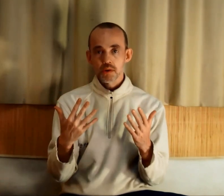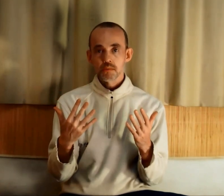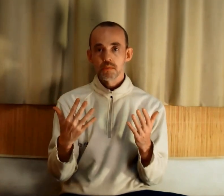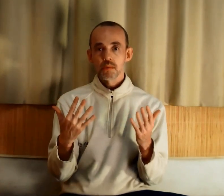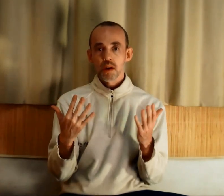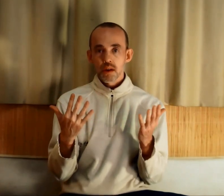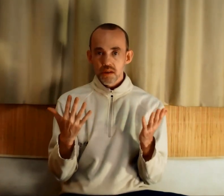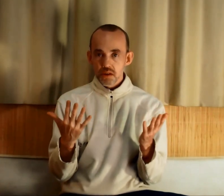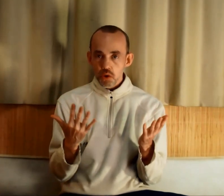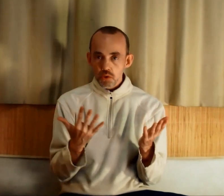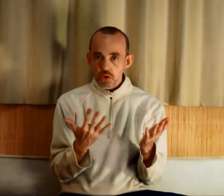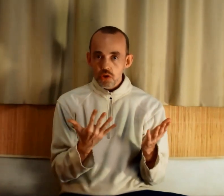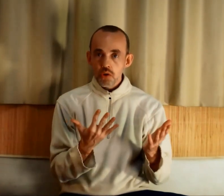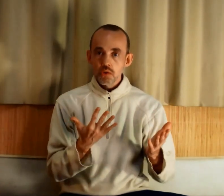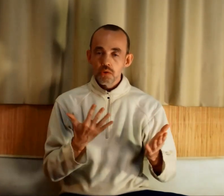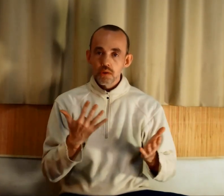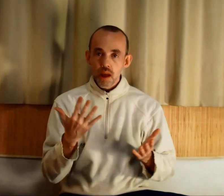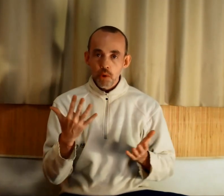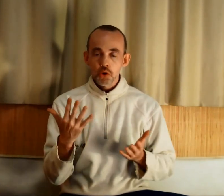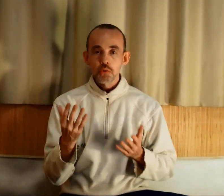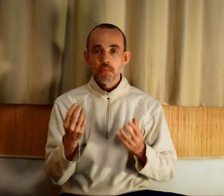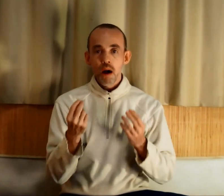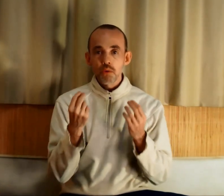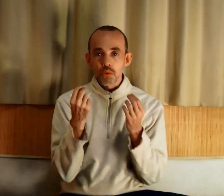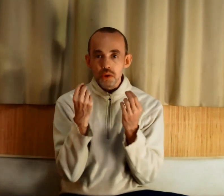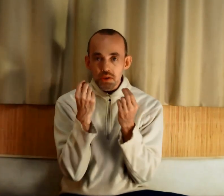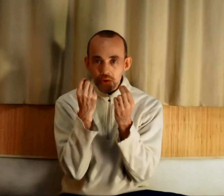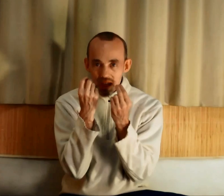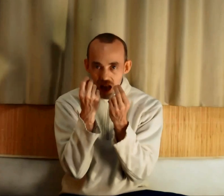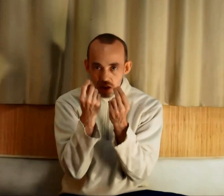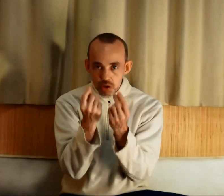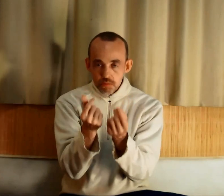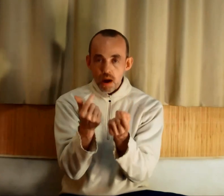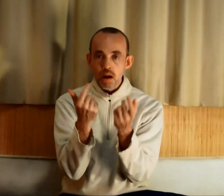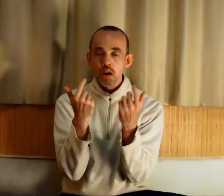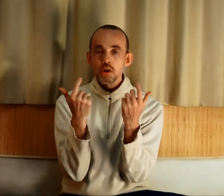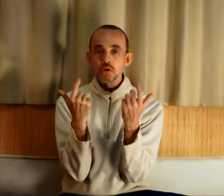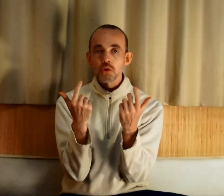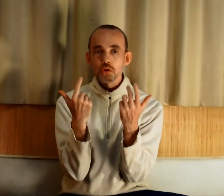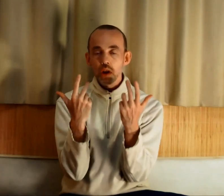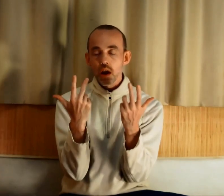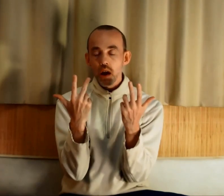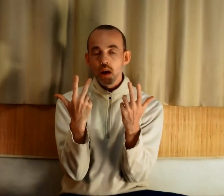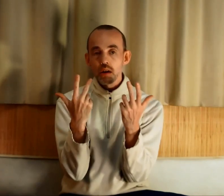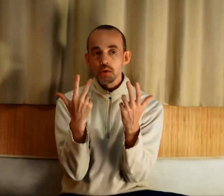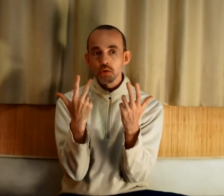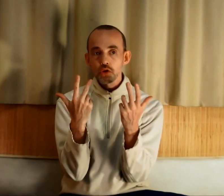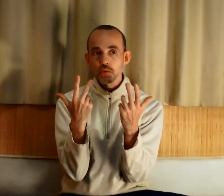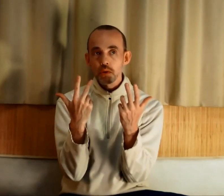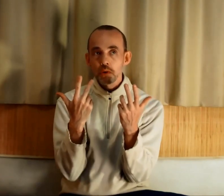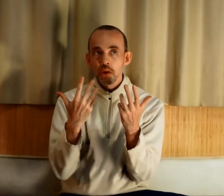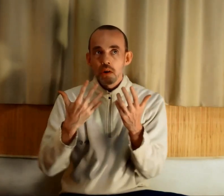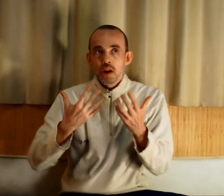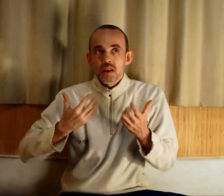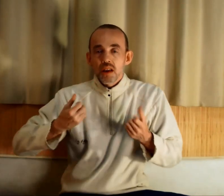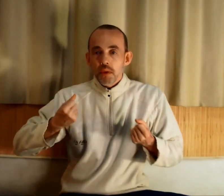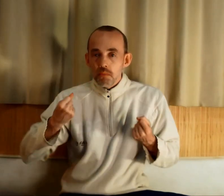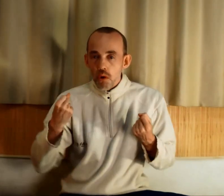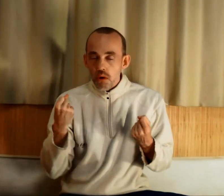Si tant de gens n'amorcent pas, ne s'engagent pas sur ce chemin de bonheur,'est qu'effectivement